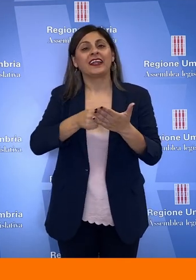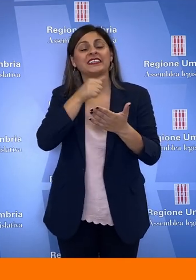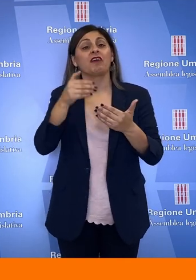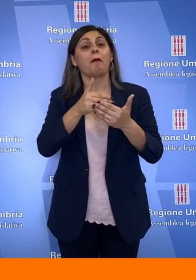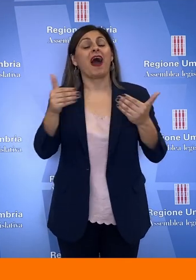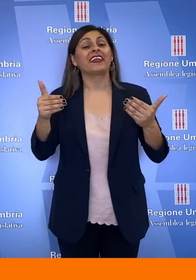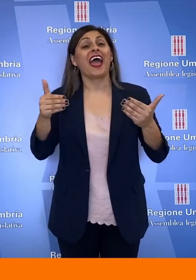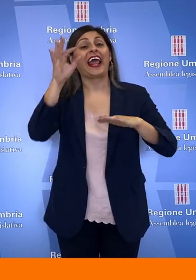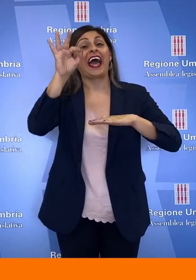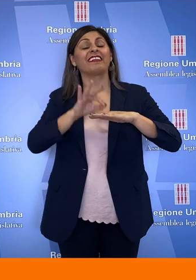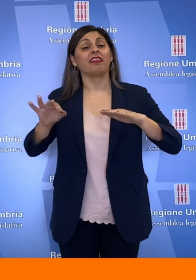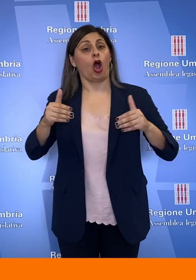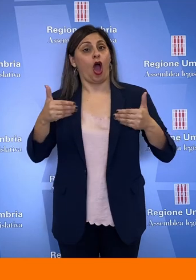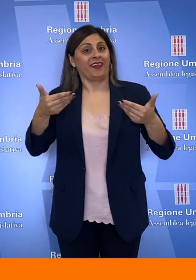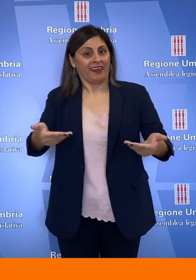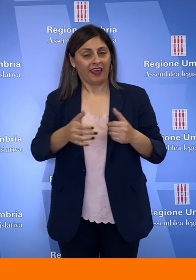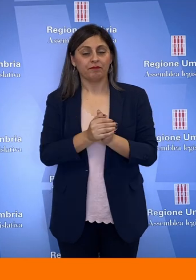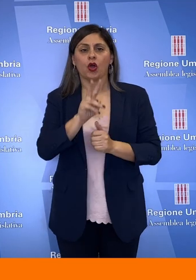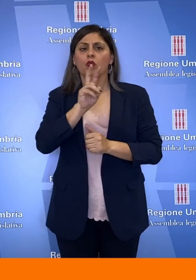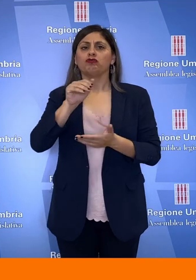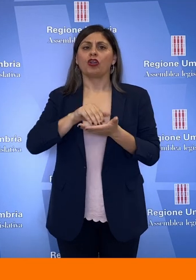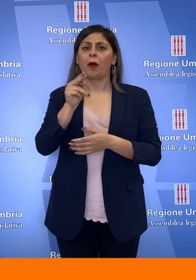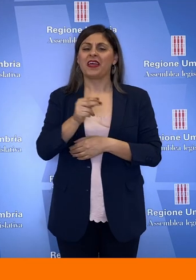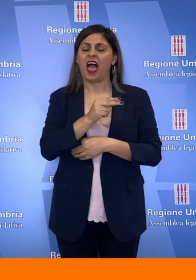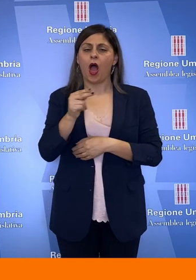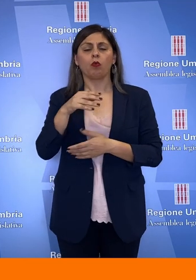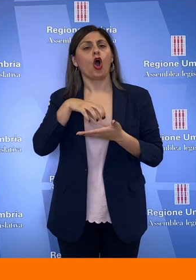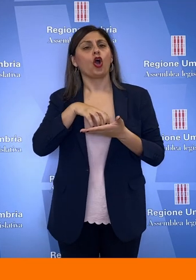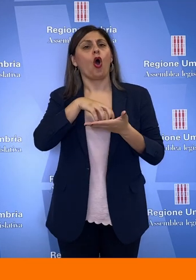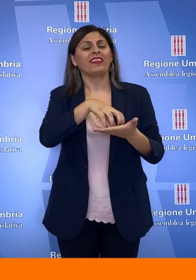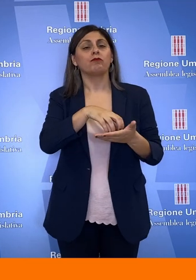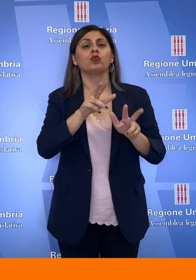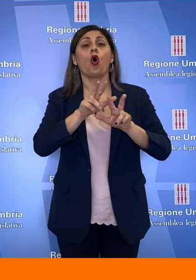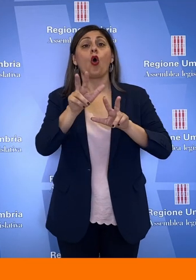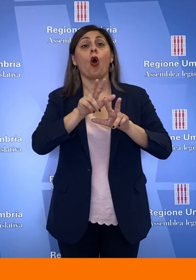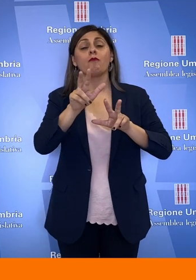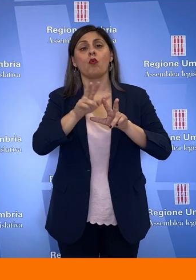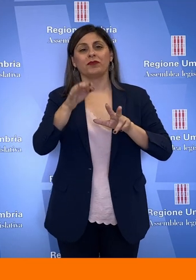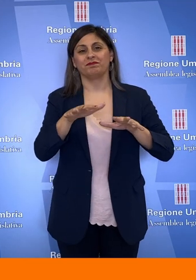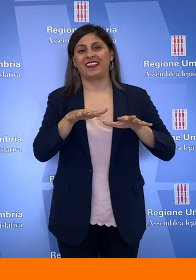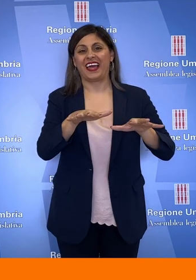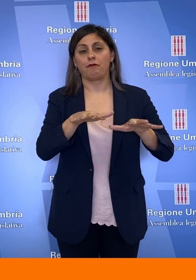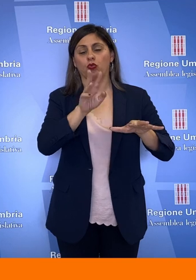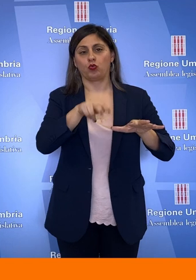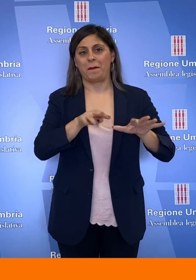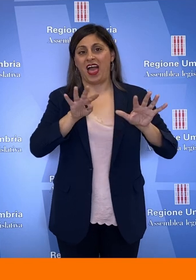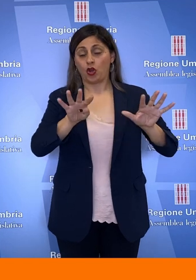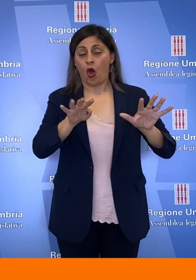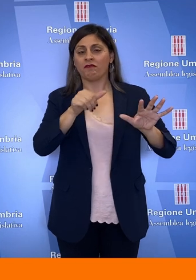barriere architettoniche, 200 mila euro come contributo ai comuni colpiti dal sisma 2009 per gli